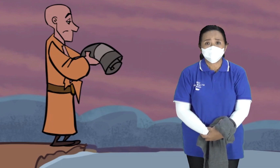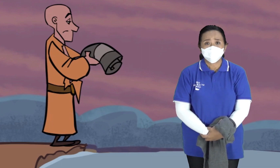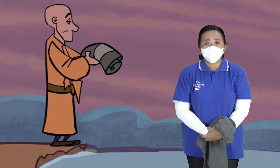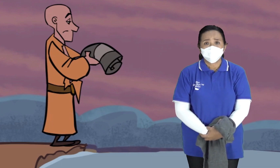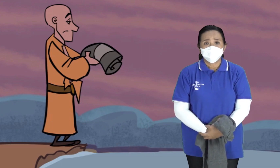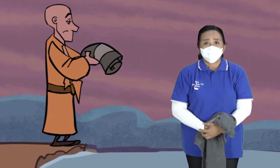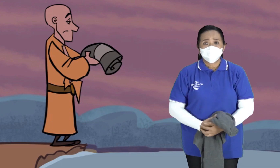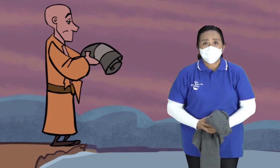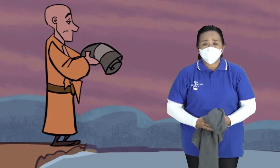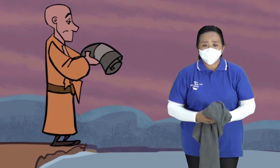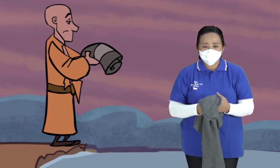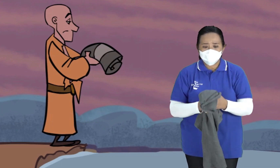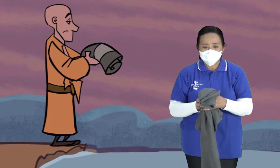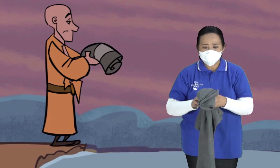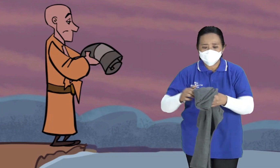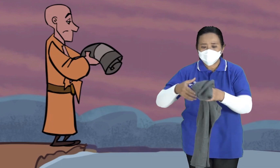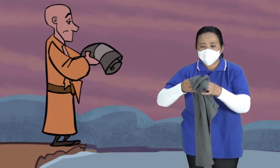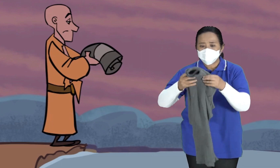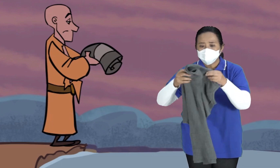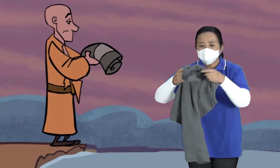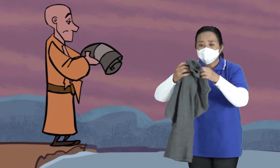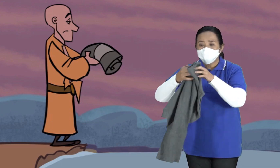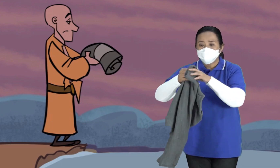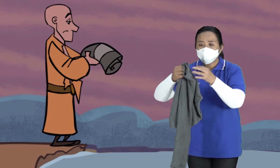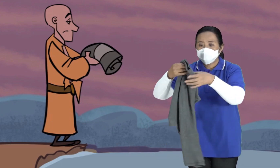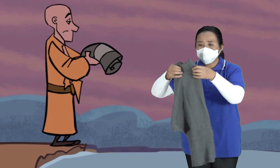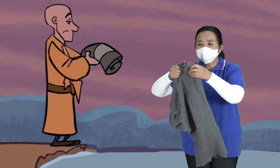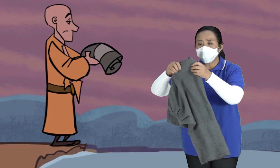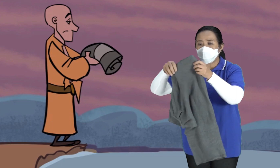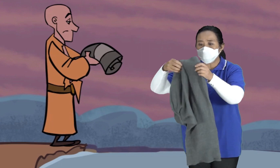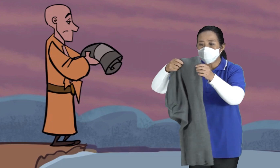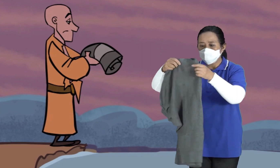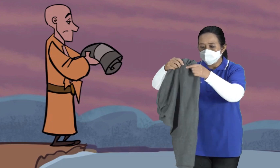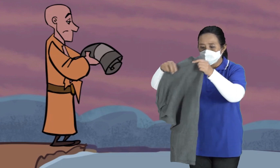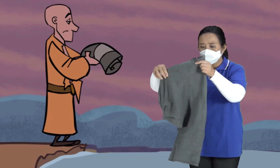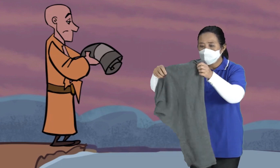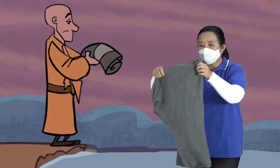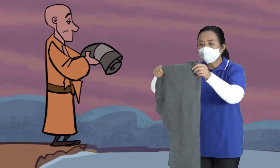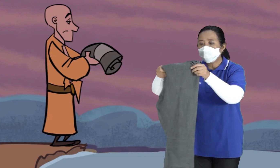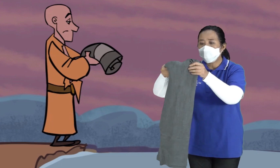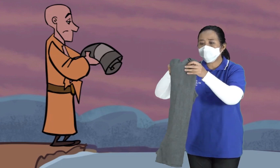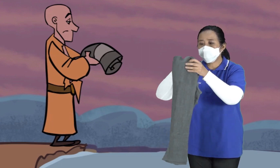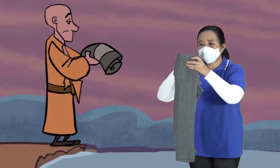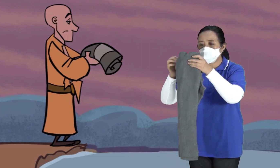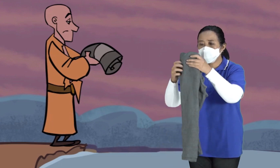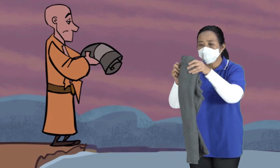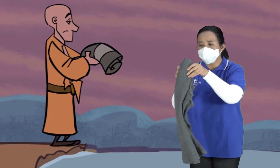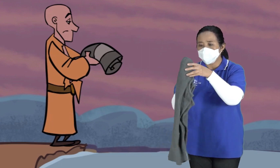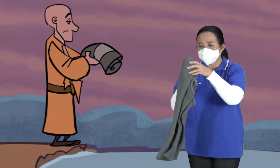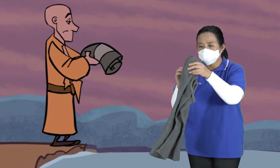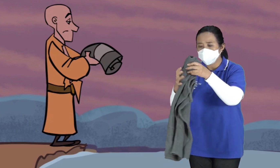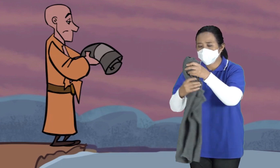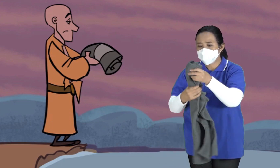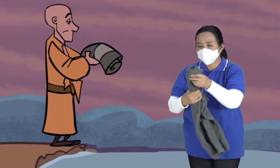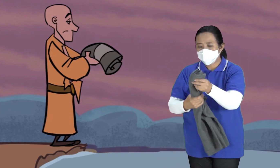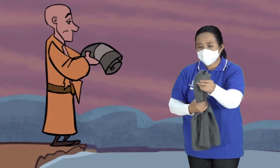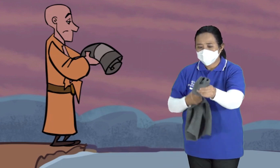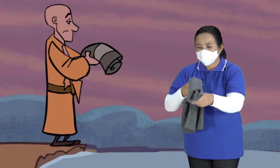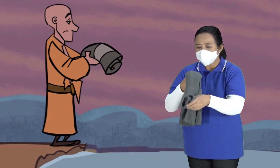Lalu dia Ini jubahnya Nabi Elia Di gulung